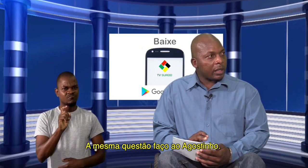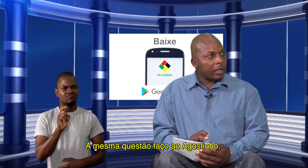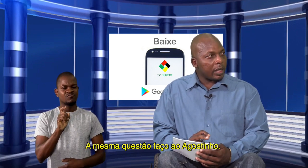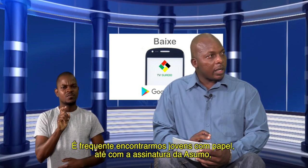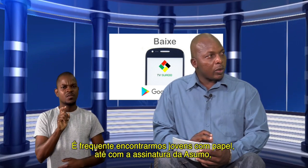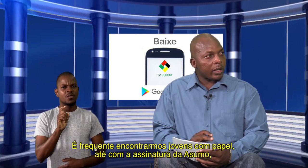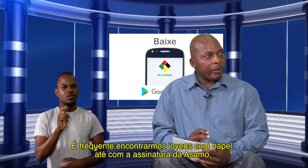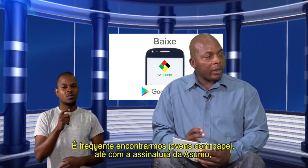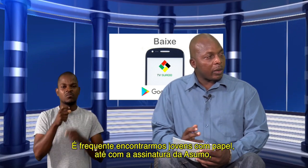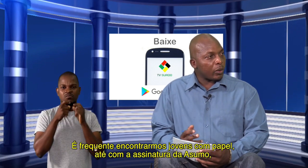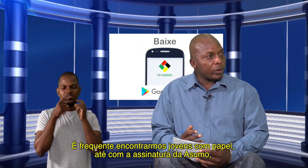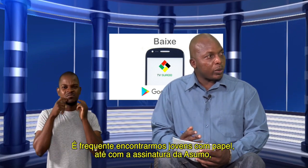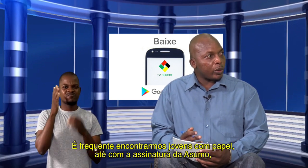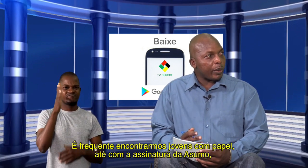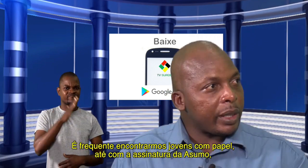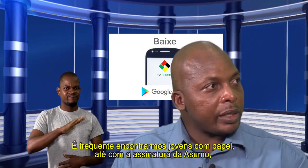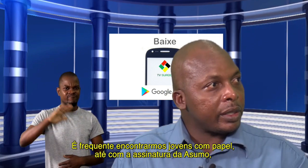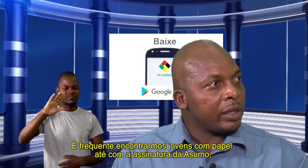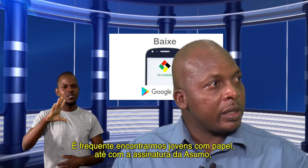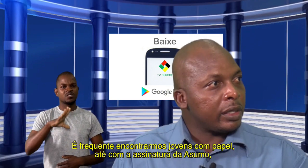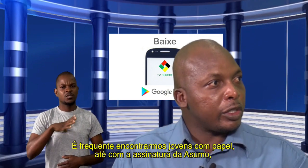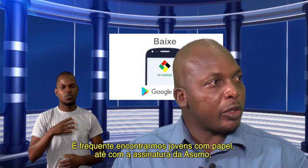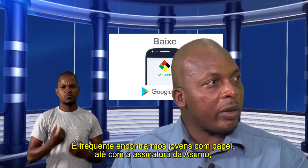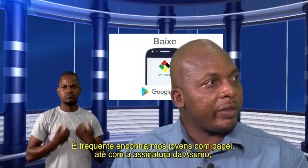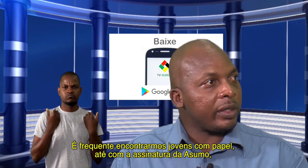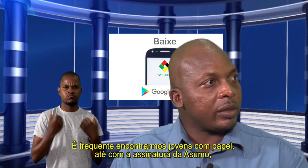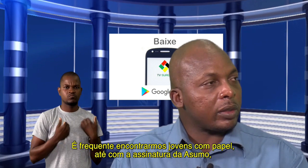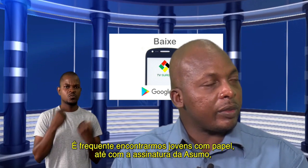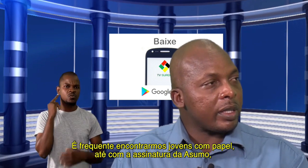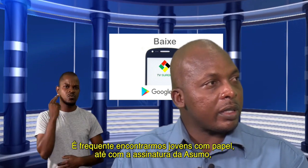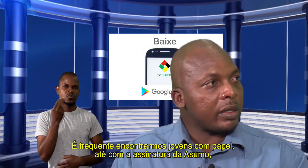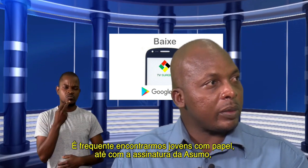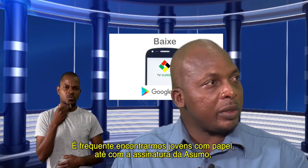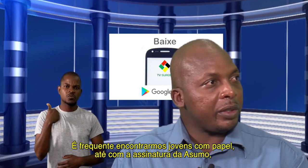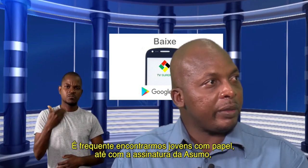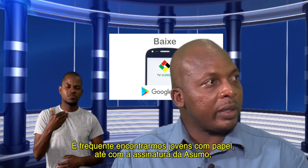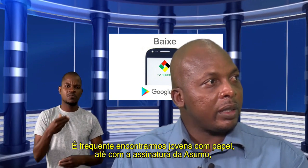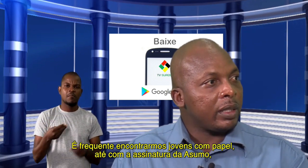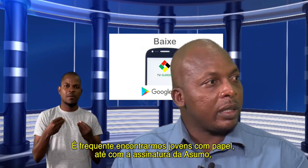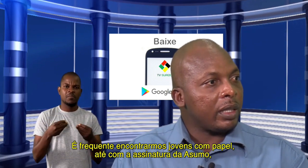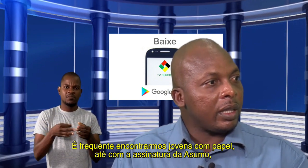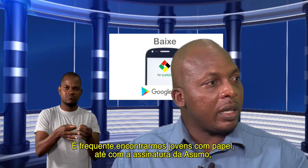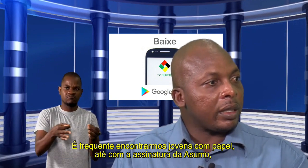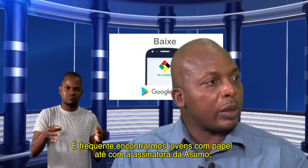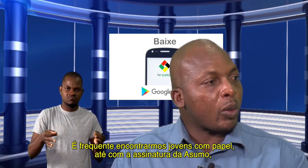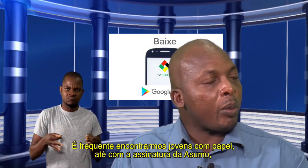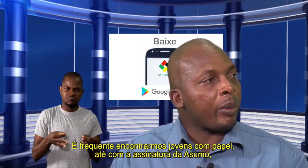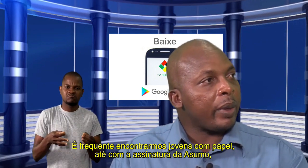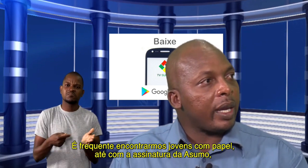eu notava ao longo de todo o país jovem com deficiência auditiva, andando com papel,